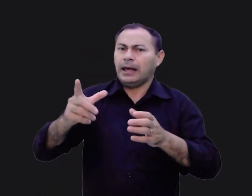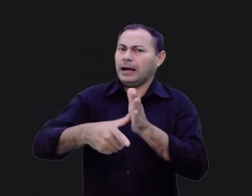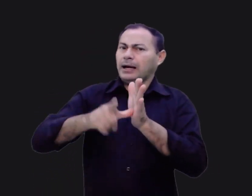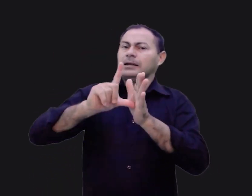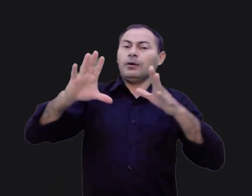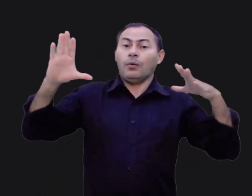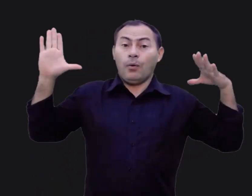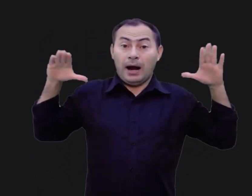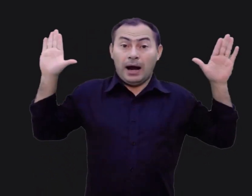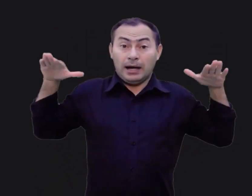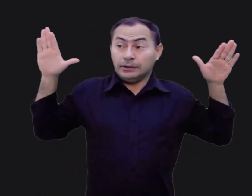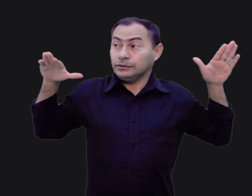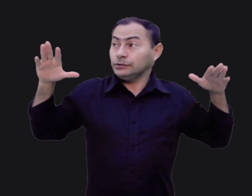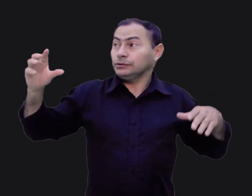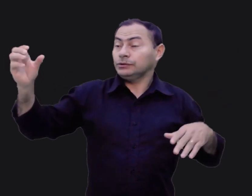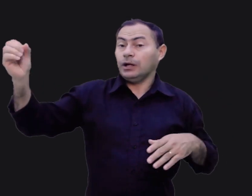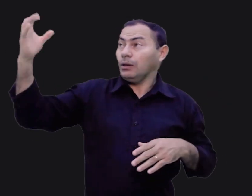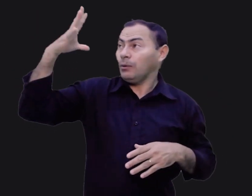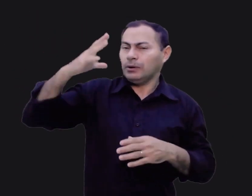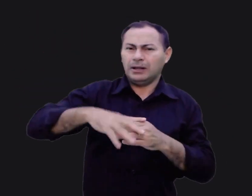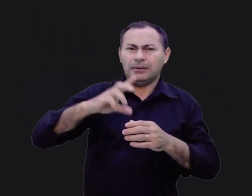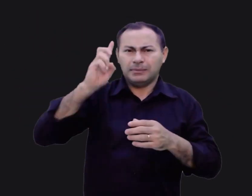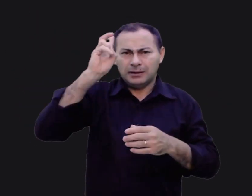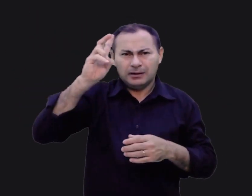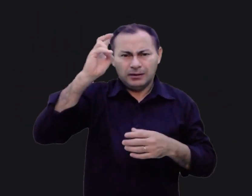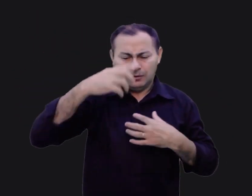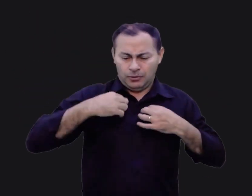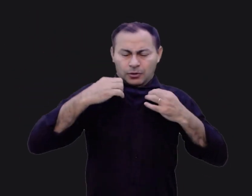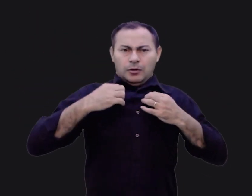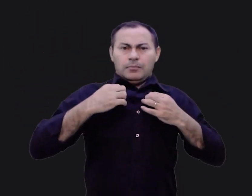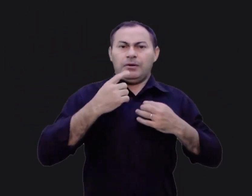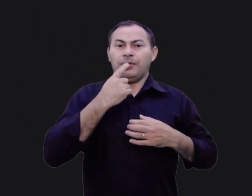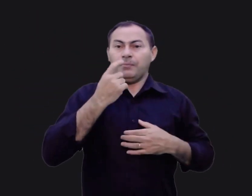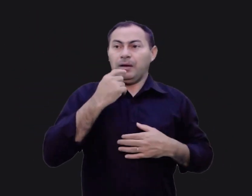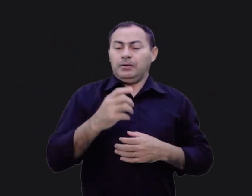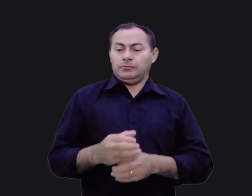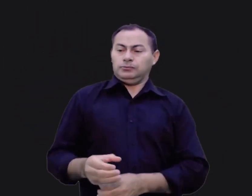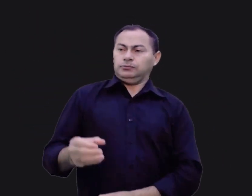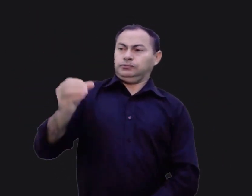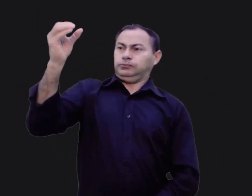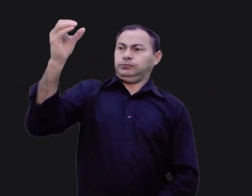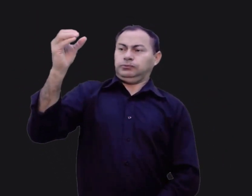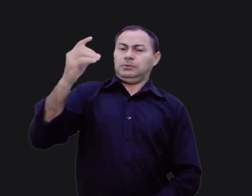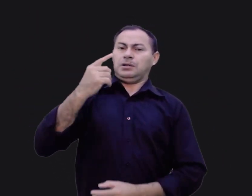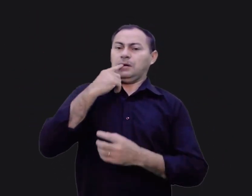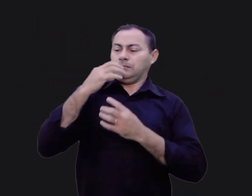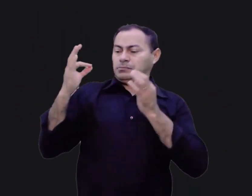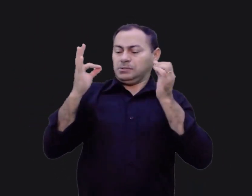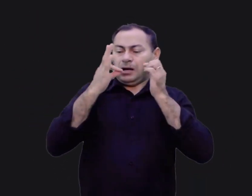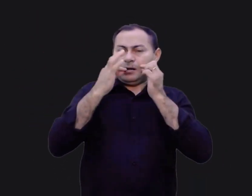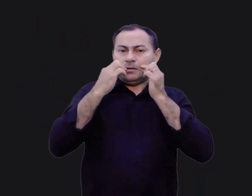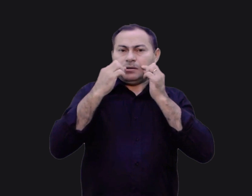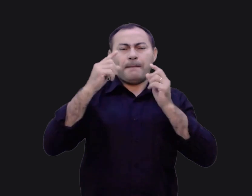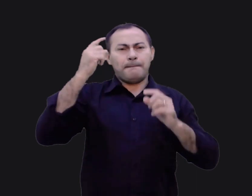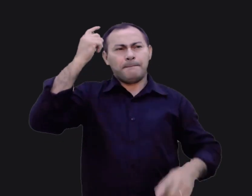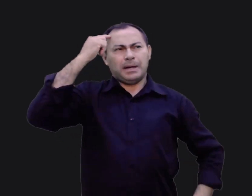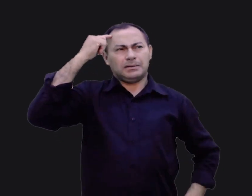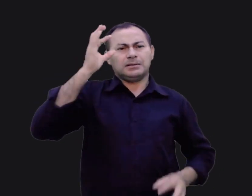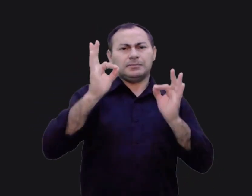Se você imagina um inimigo com uma roupa vermelha segurando um daqueles forcados enormes, presas na boca, Então você imagina